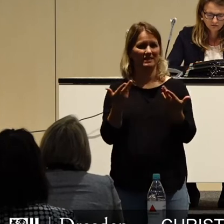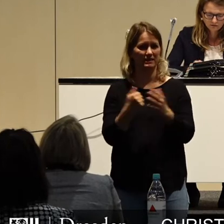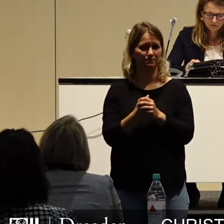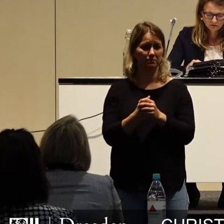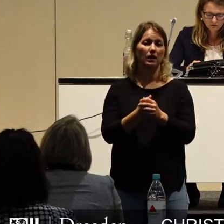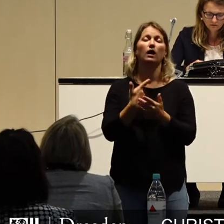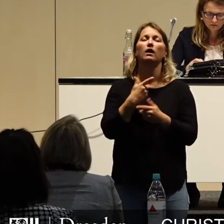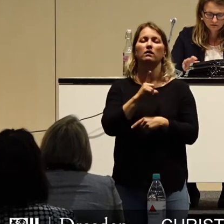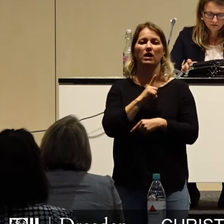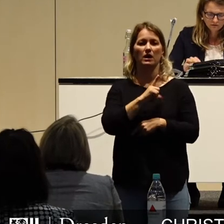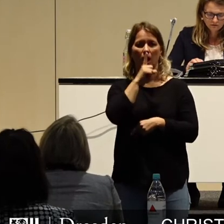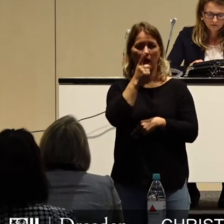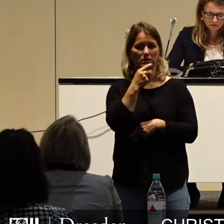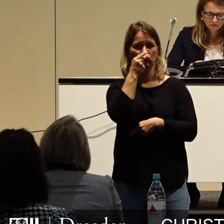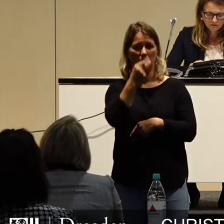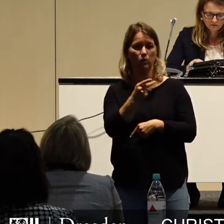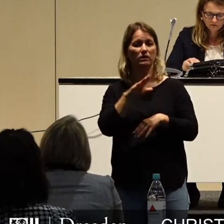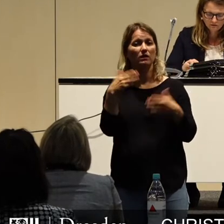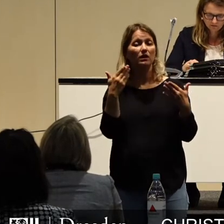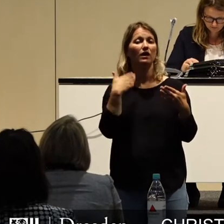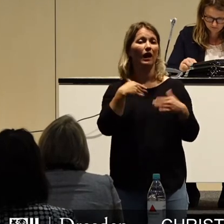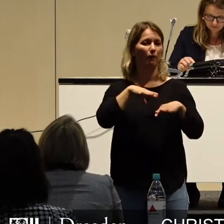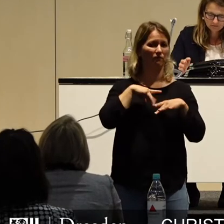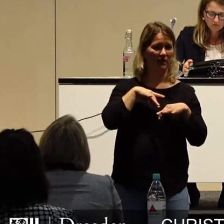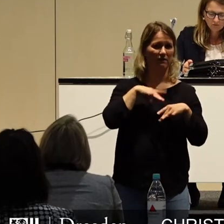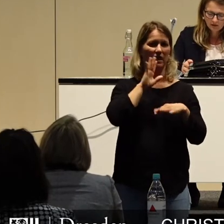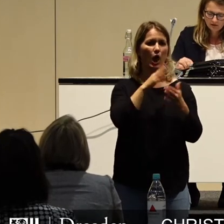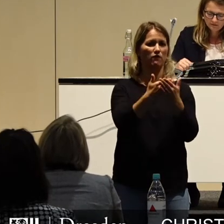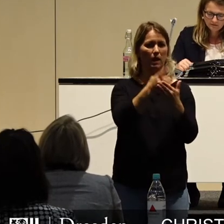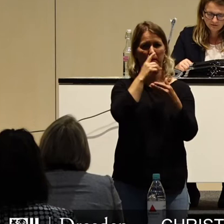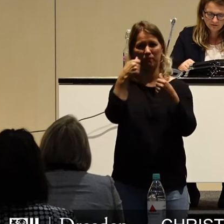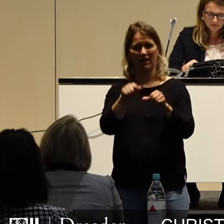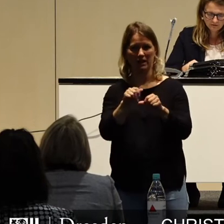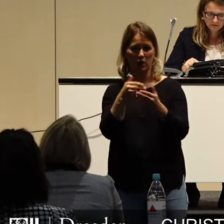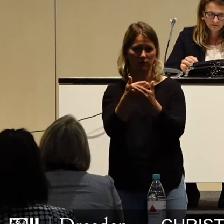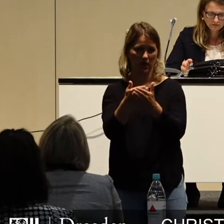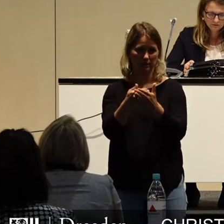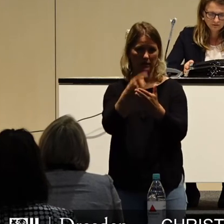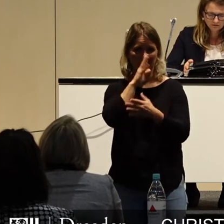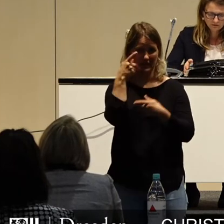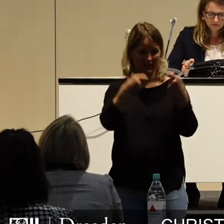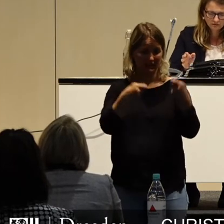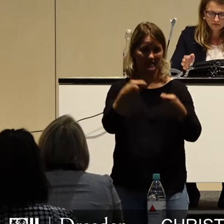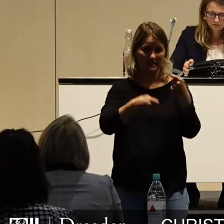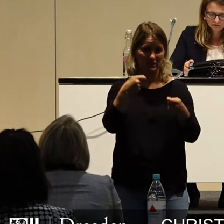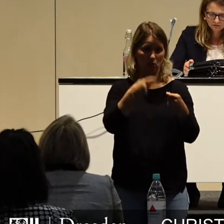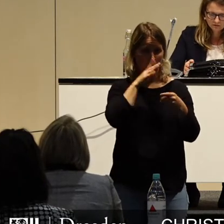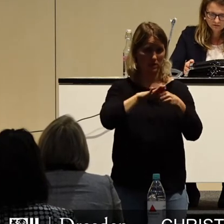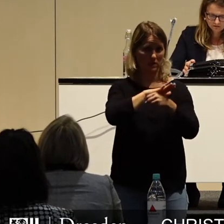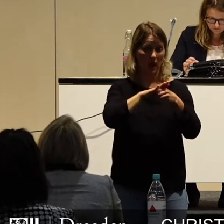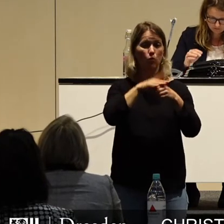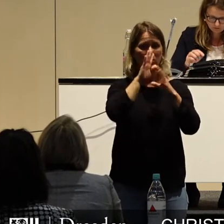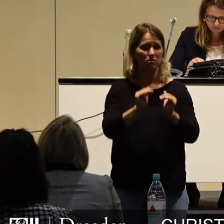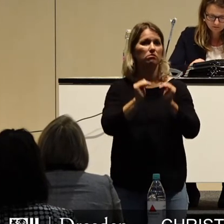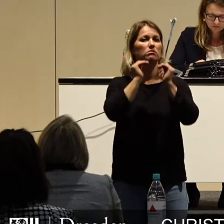unterscheiden müssen wir ja im konsumtiven Bereich zwischen den Freiwilligen und den Pflichtaufgaben, der Bereich der Investitionen und dann als Dach sozusagen die